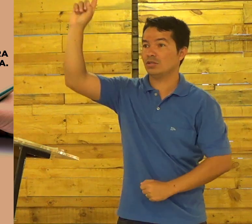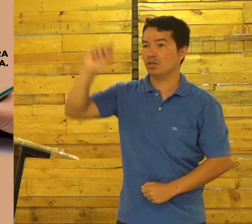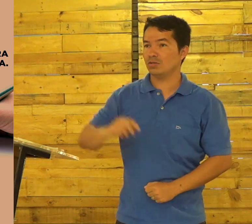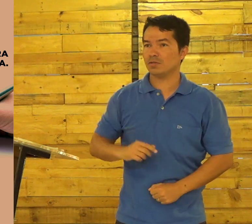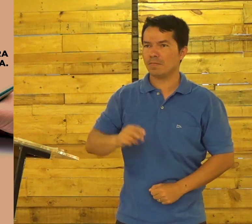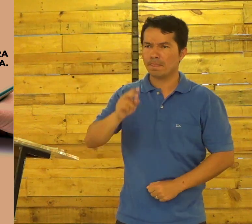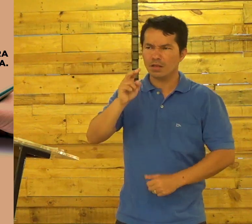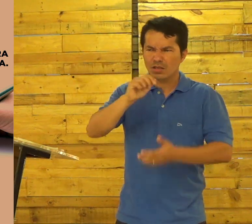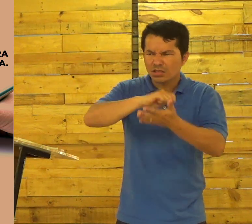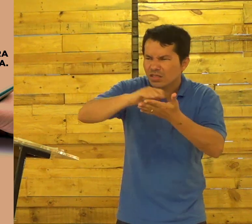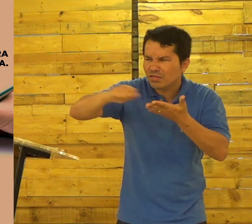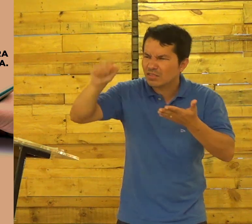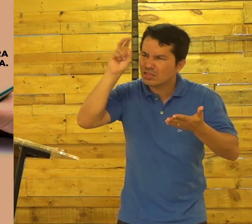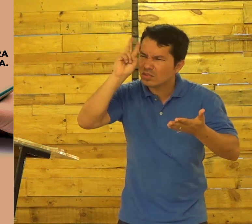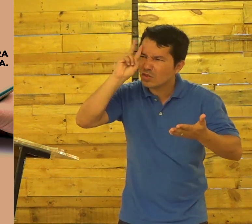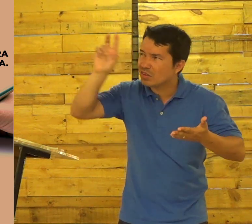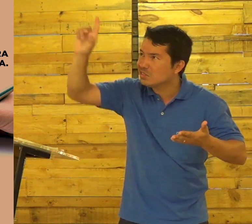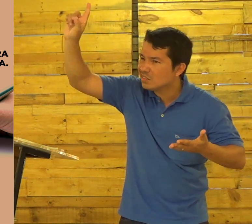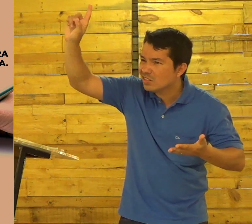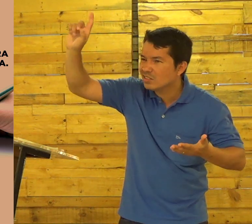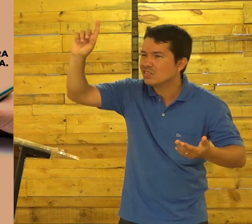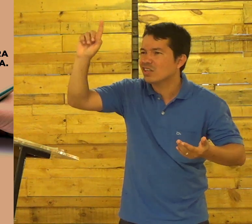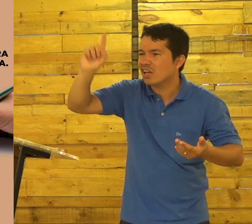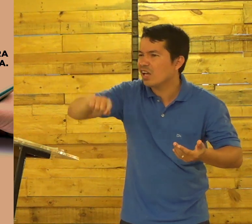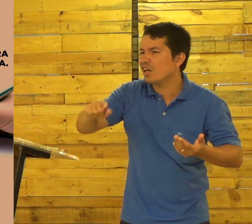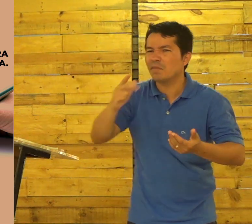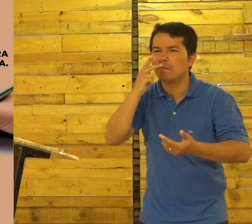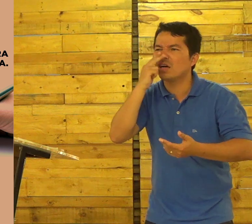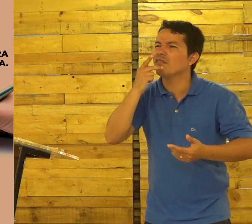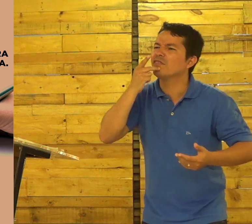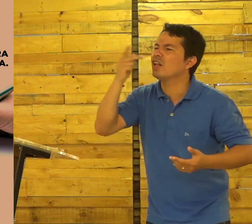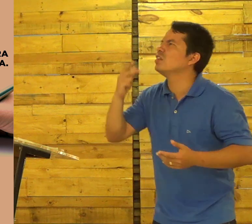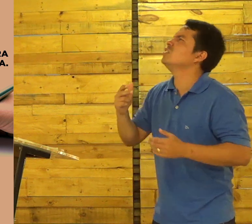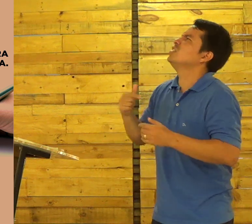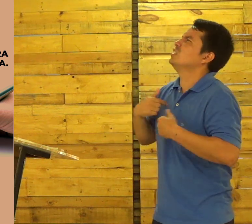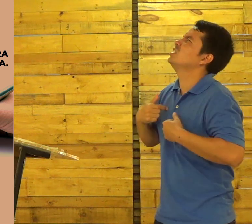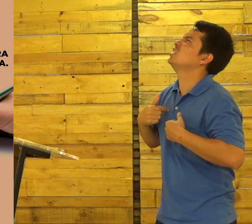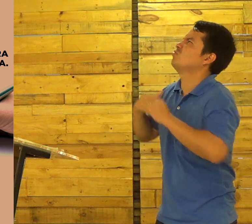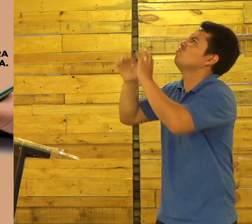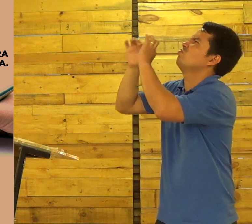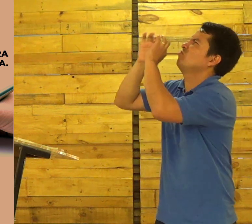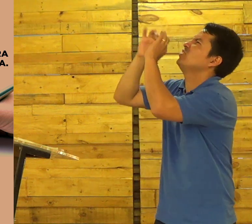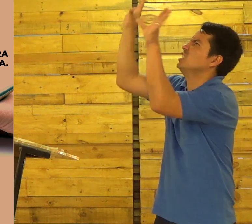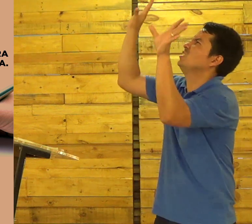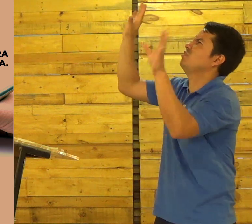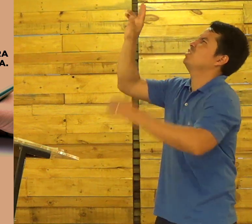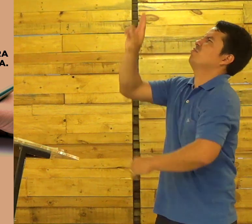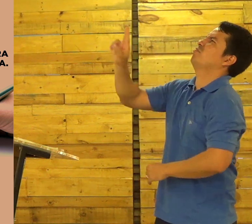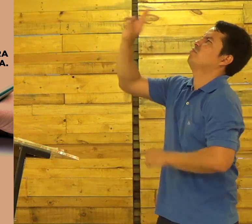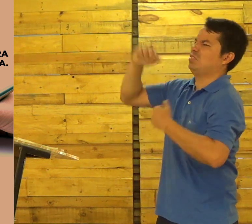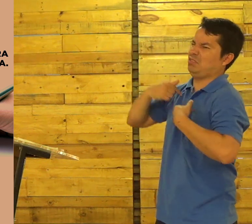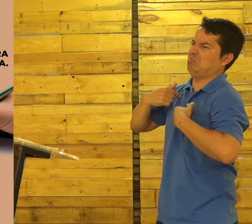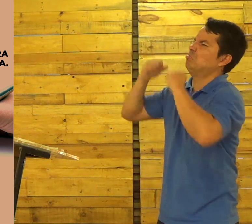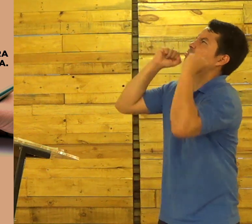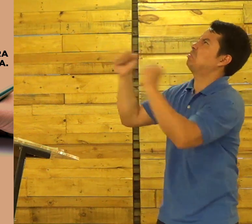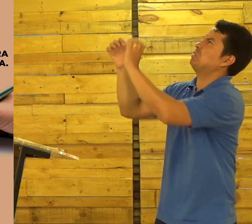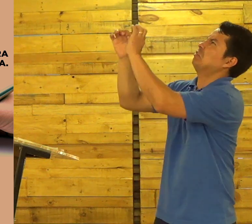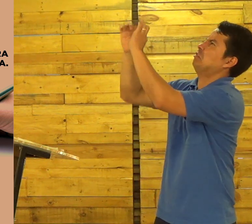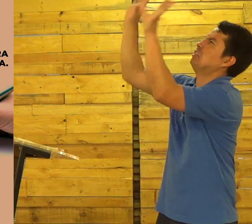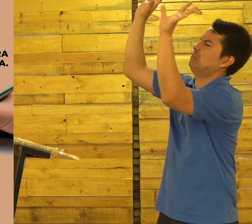Você é o reino Você tem escrito a história de Deus E você fala Ok Senhor, você é a minha